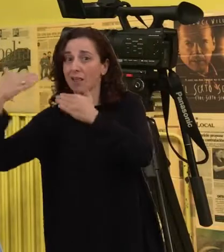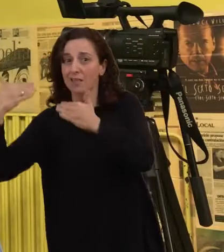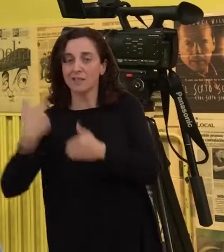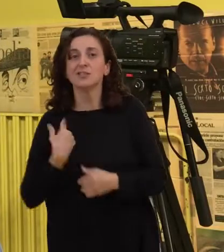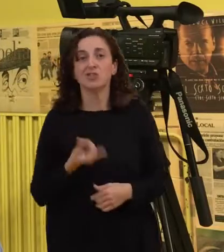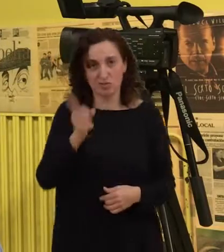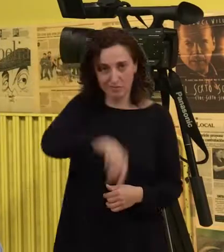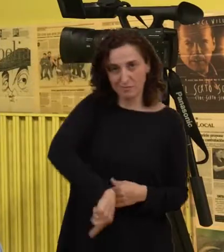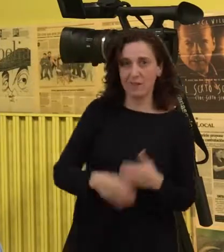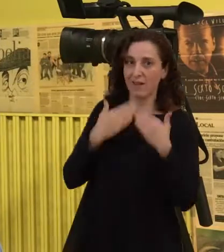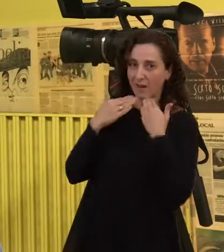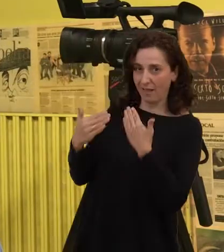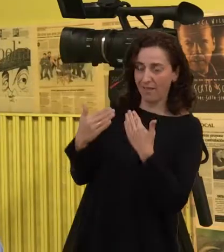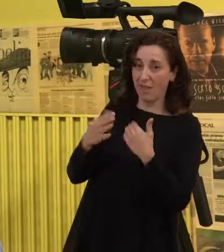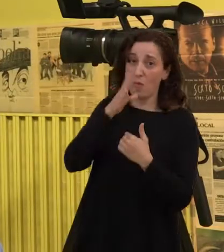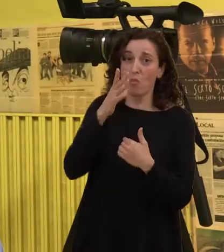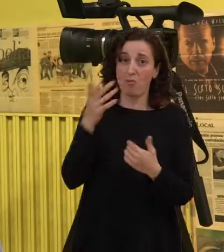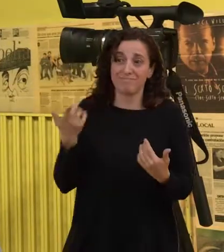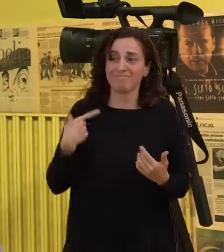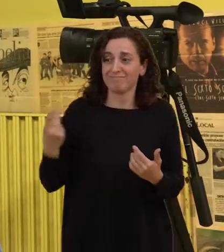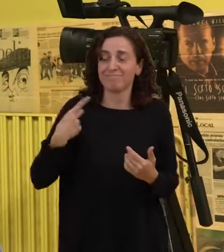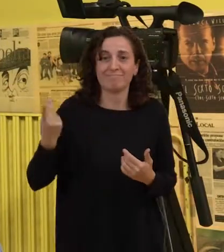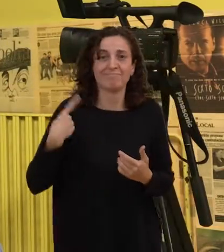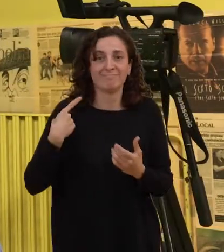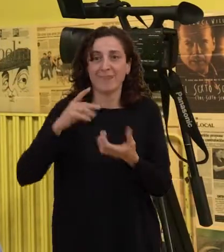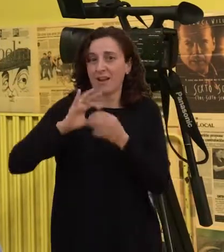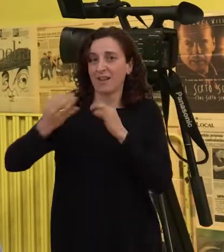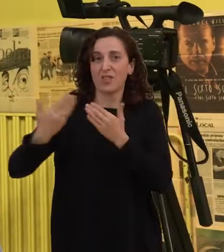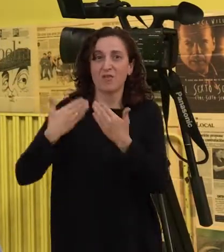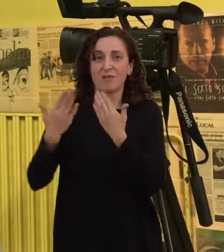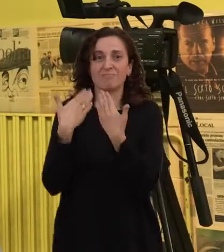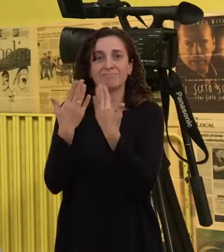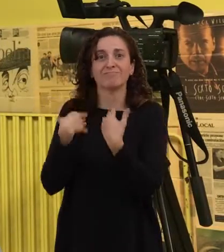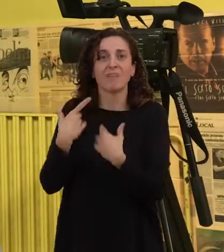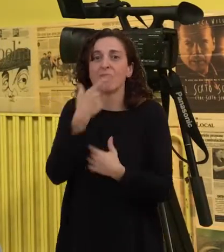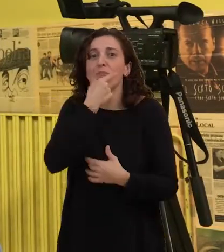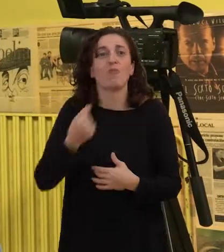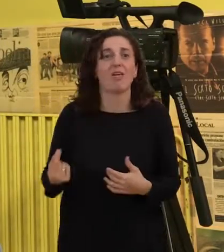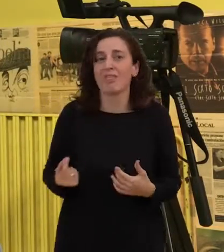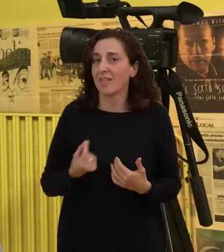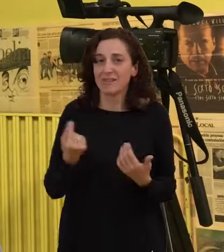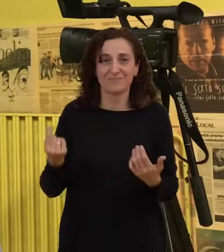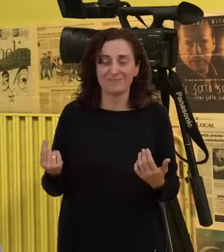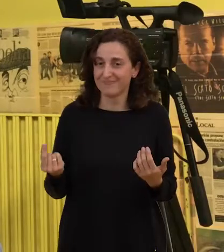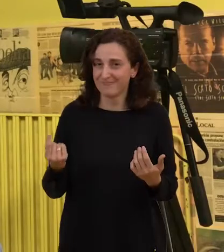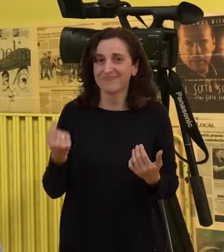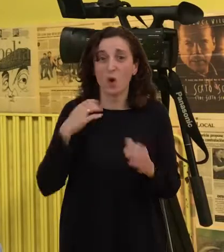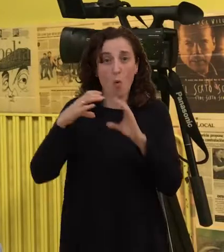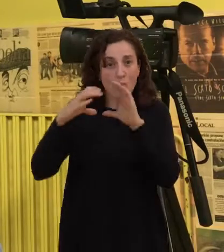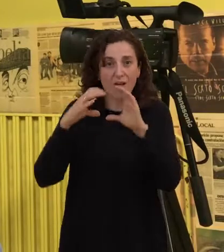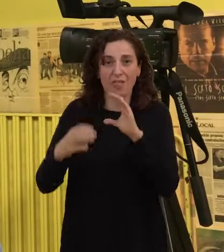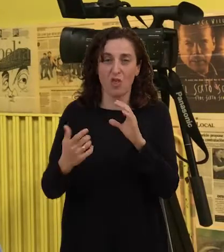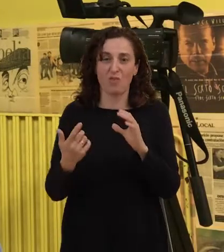e eu tamén porque me ha facilitado enormemente a comunicación no dia a dia